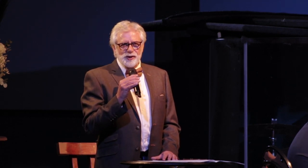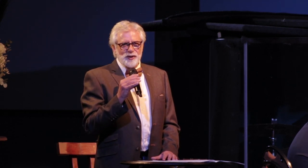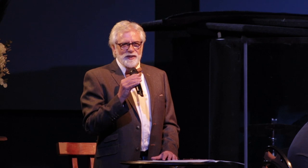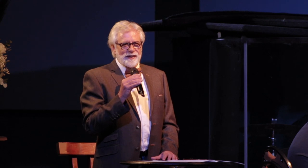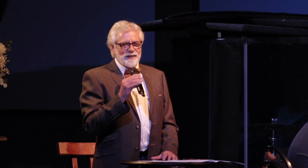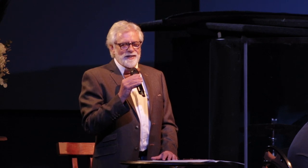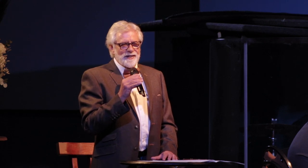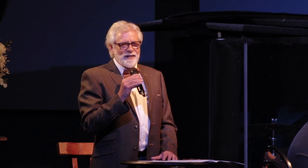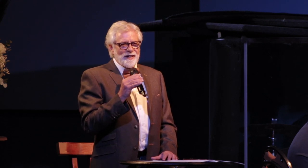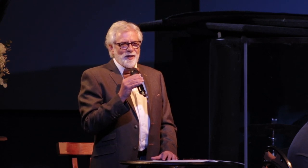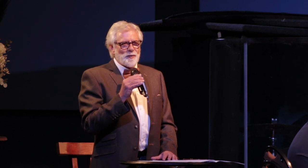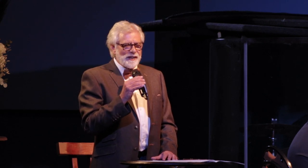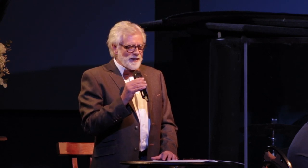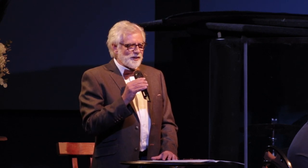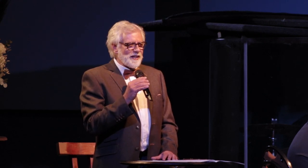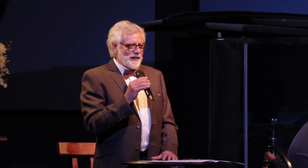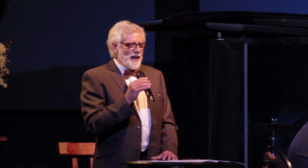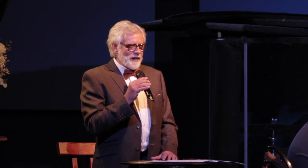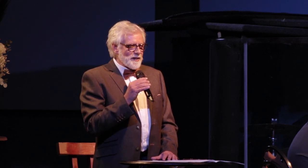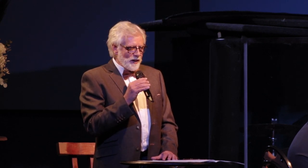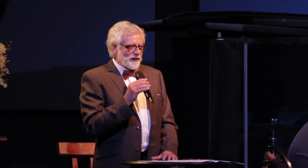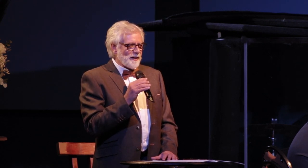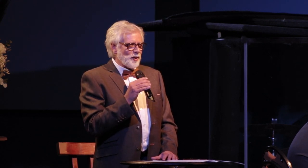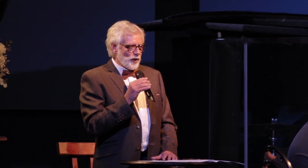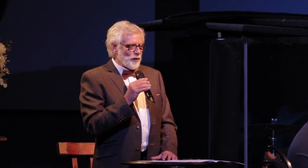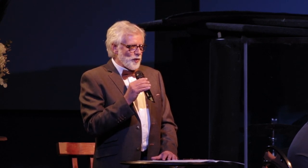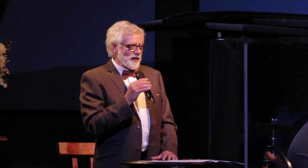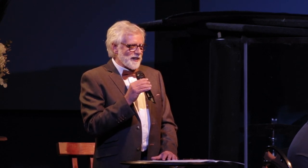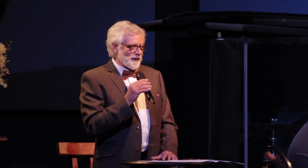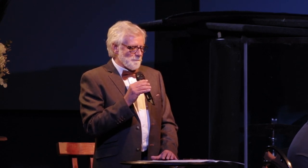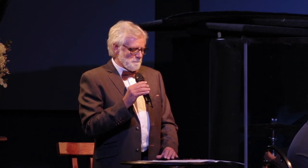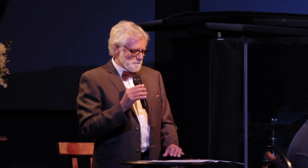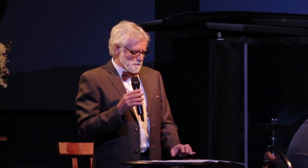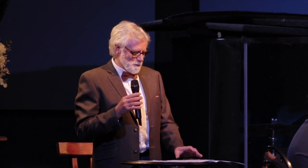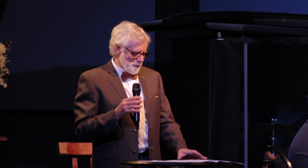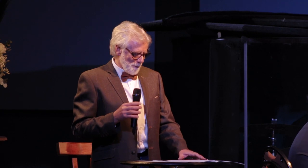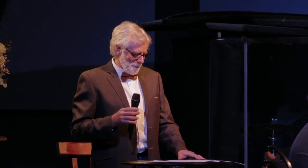eenkant toe stoot. Om net te kan sê, heren, ek kan u hoor.